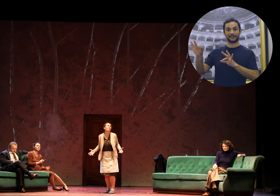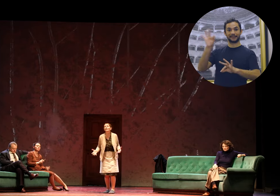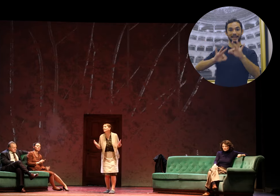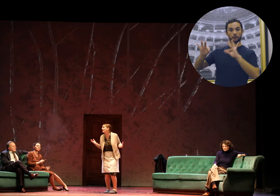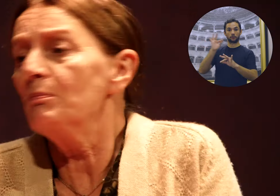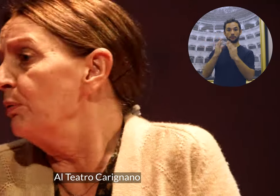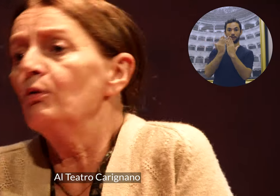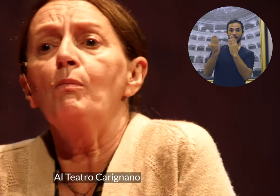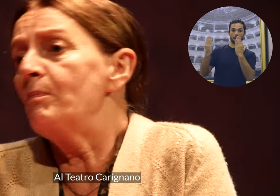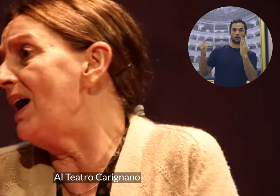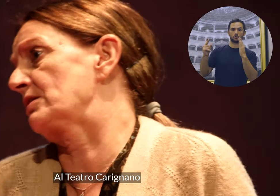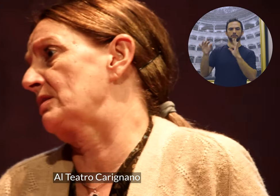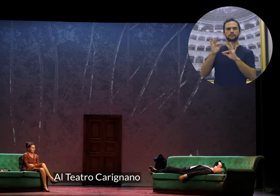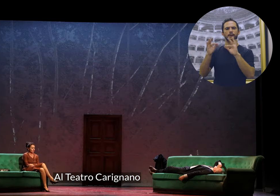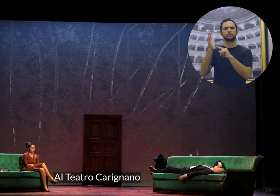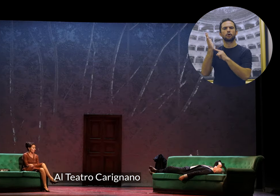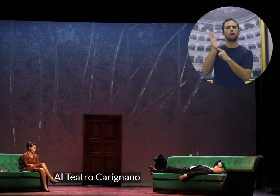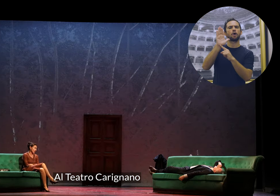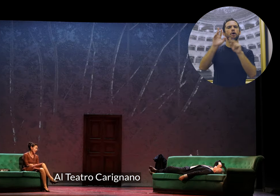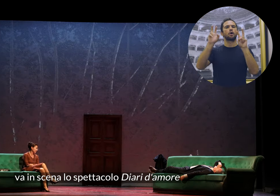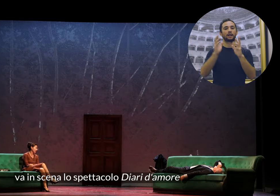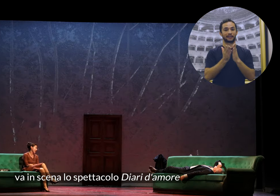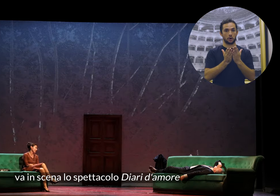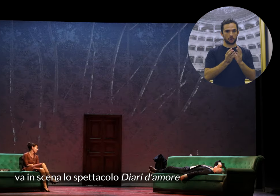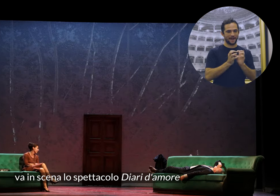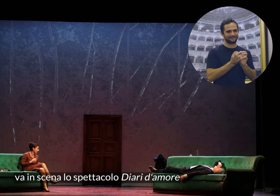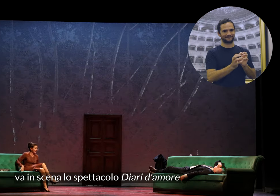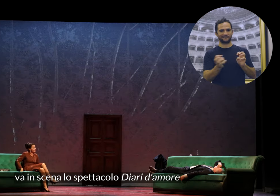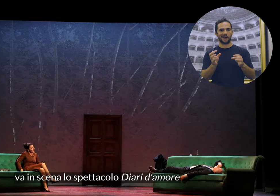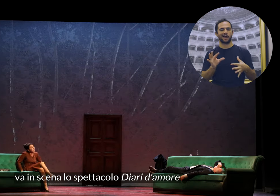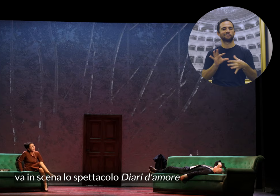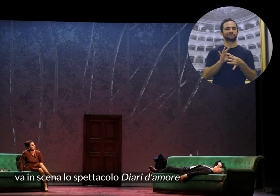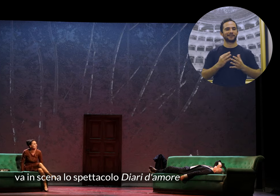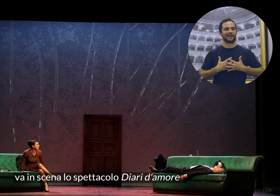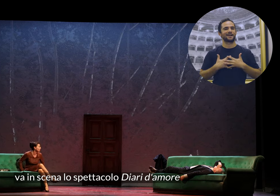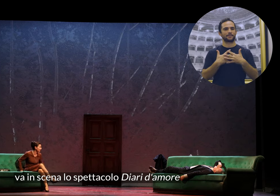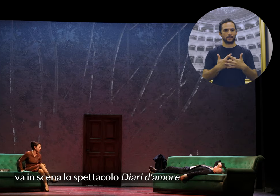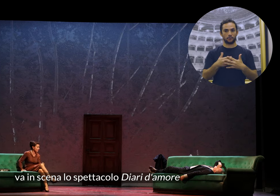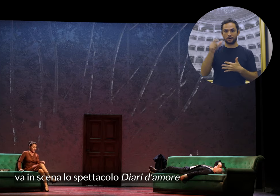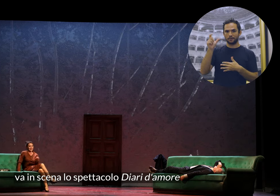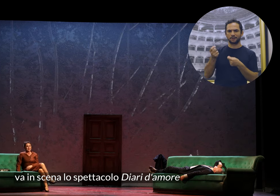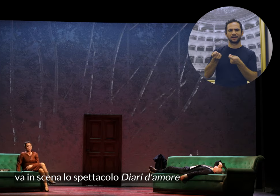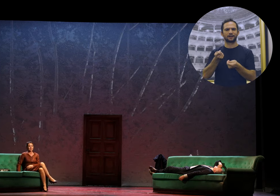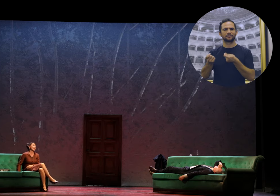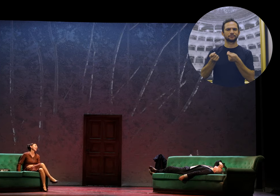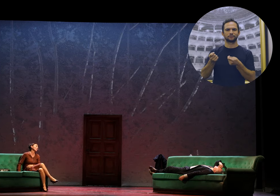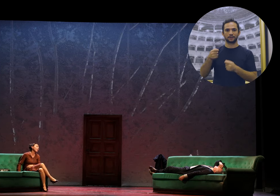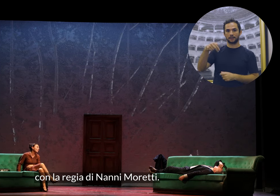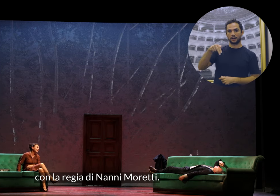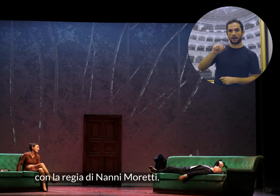Al Teatro Carignano va in scena lo spettacolo Diari d'amore, con la